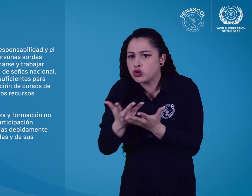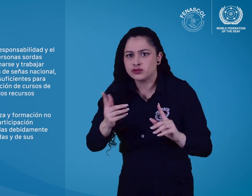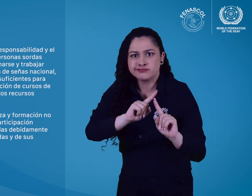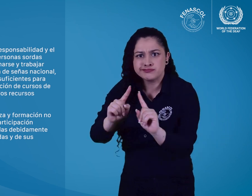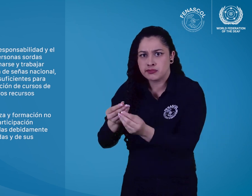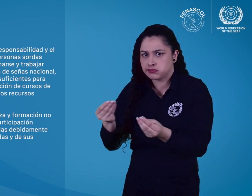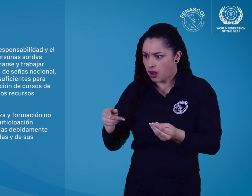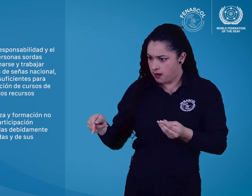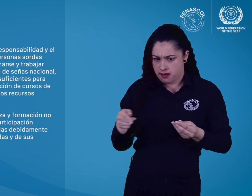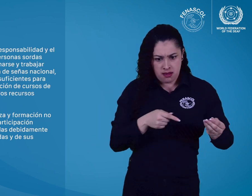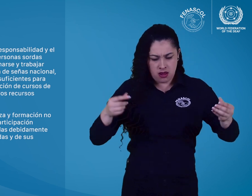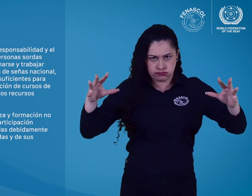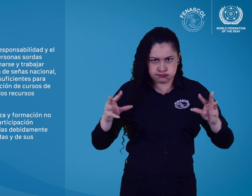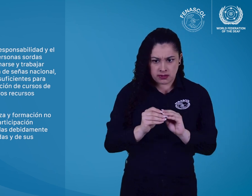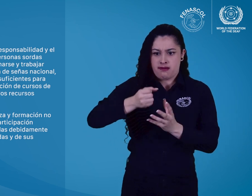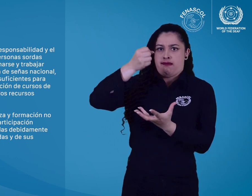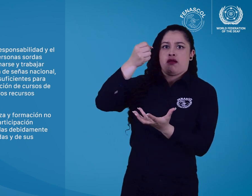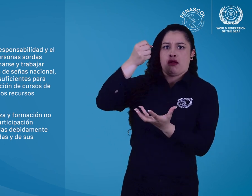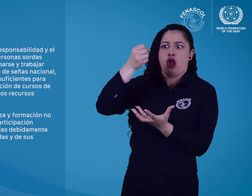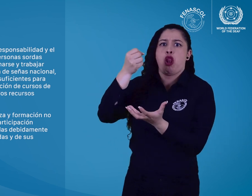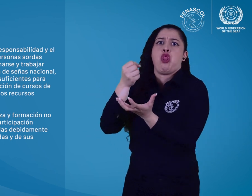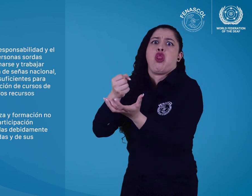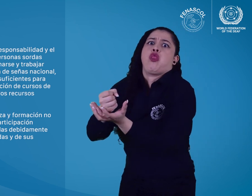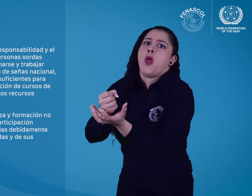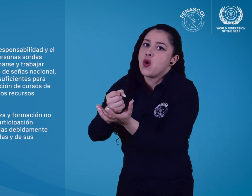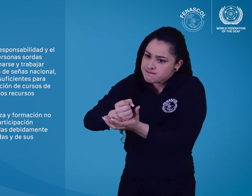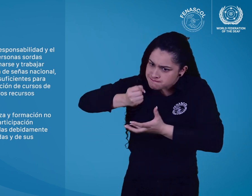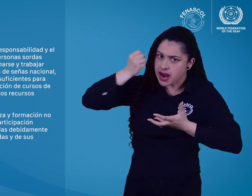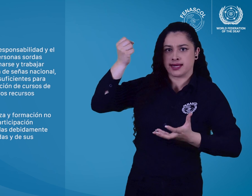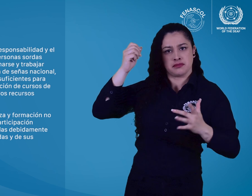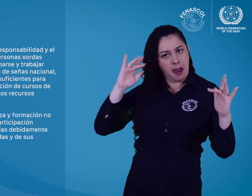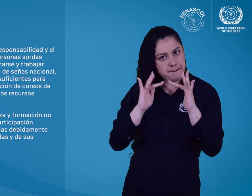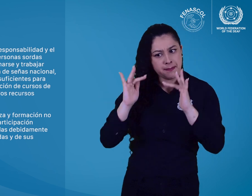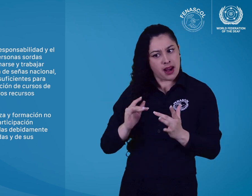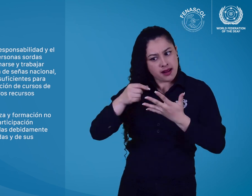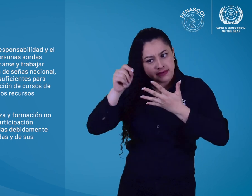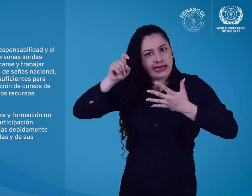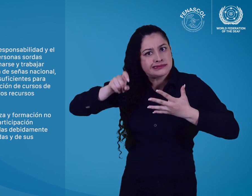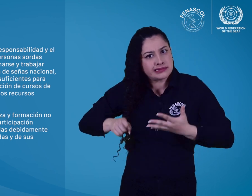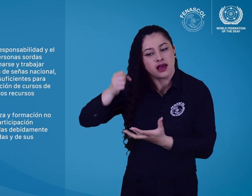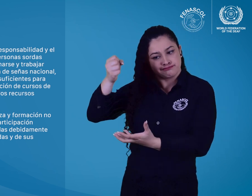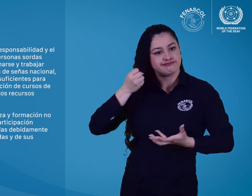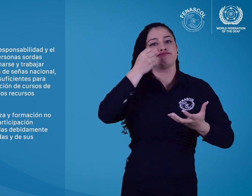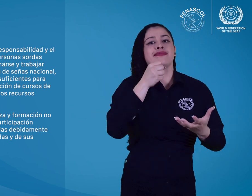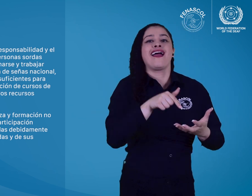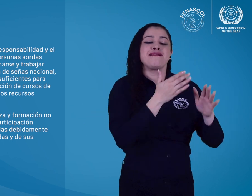mediante la creación de cursos de formación de profesores con los recursos